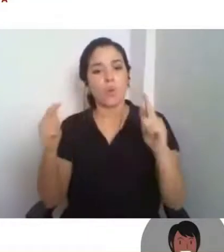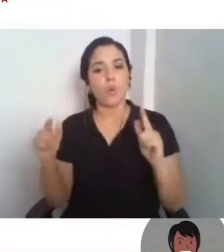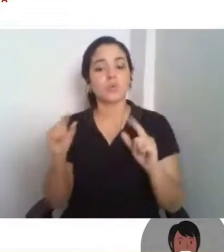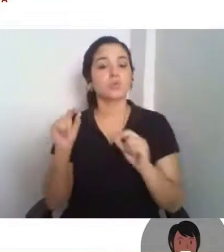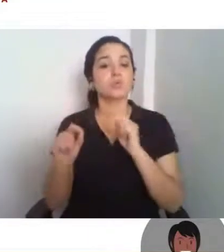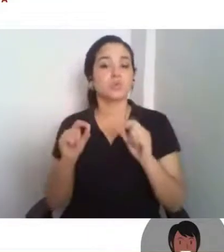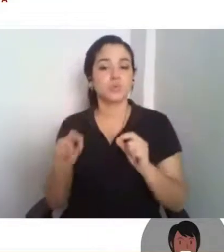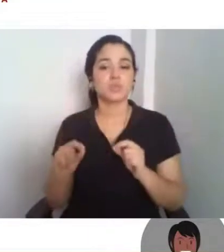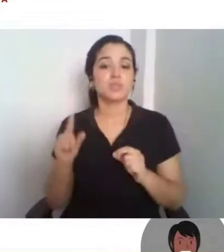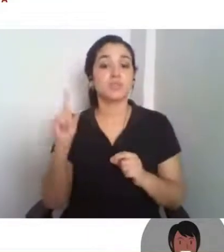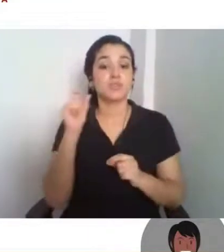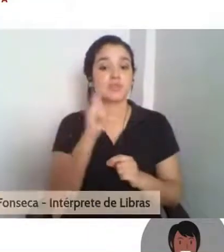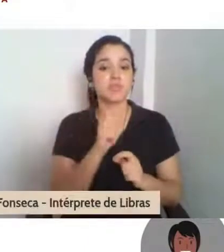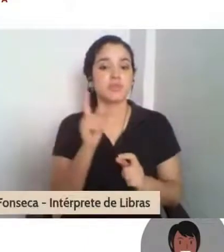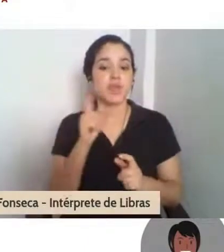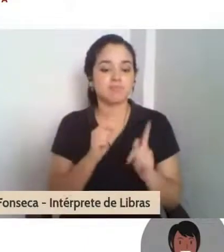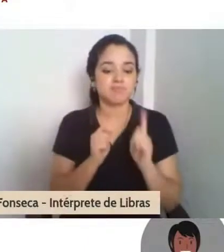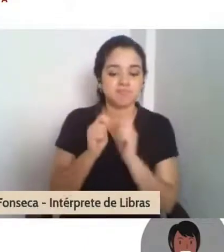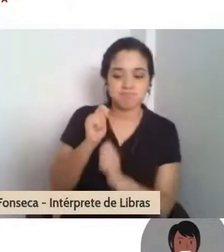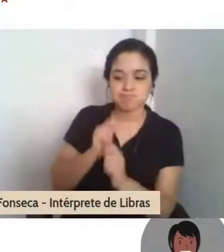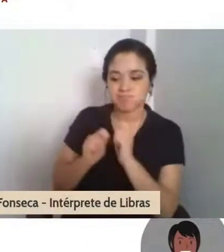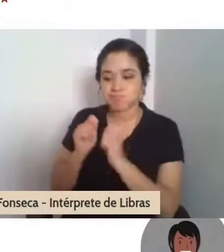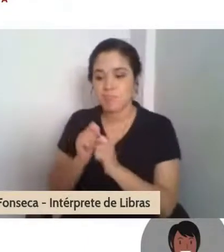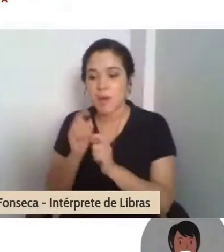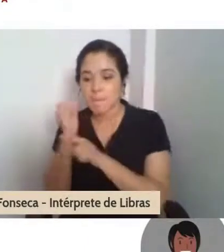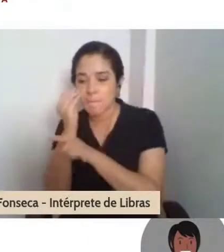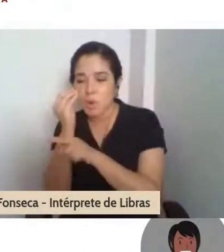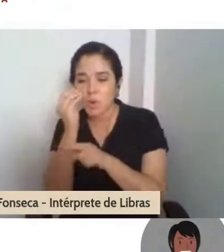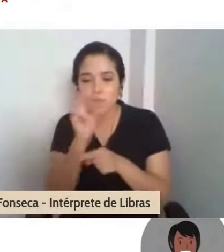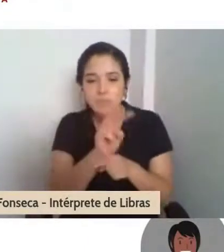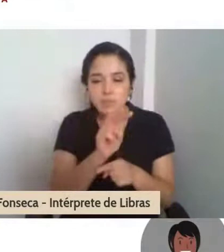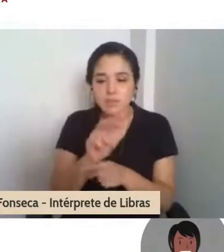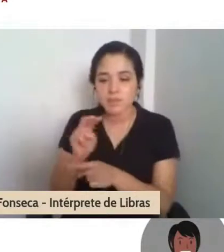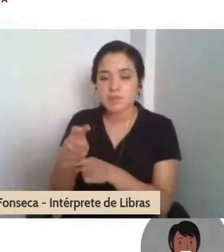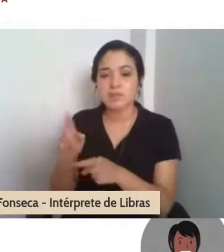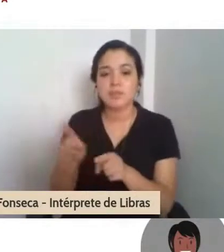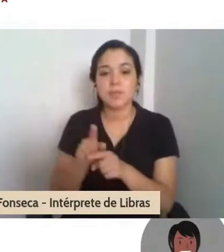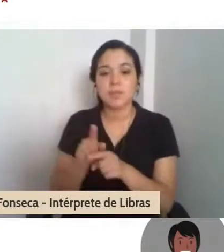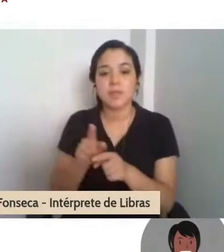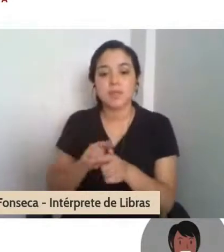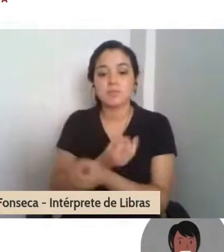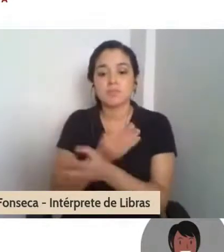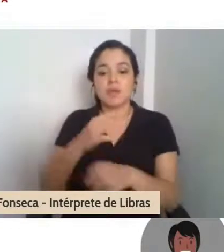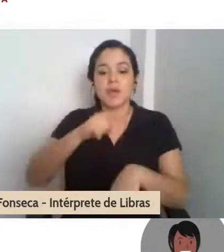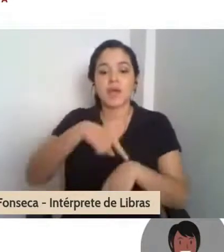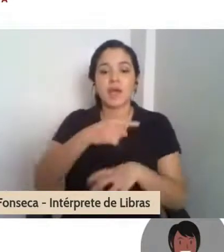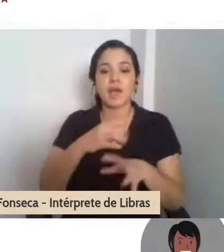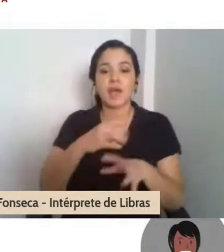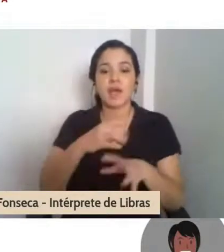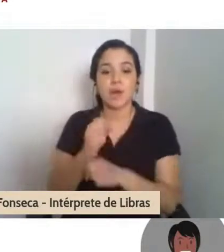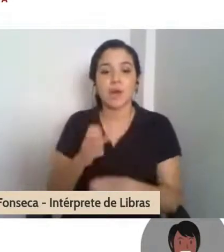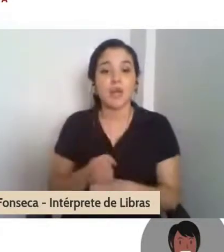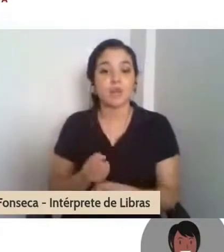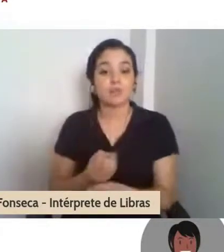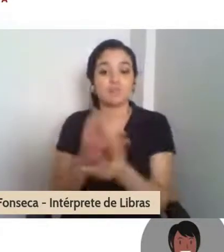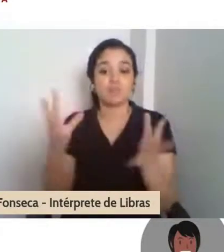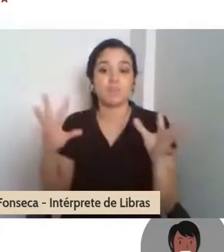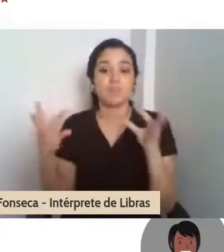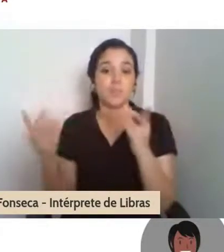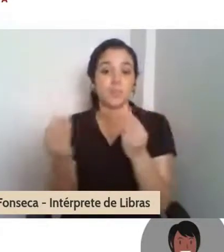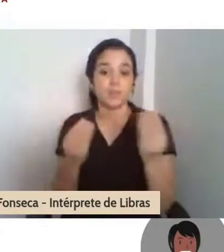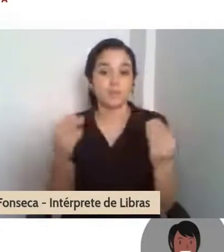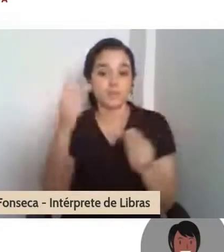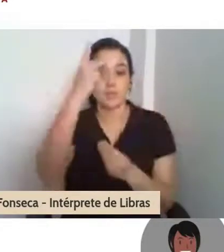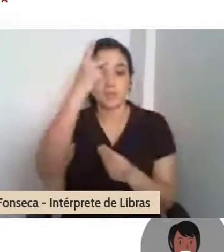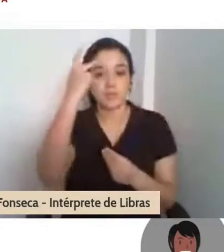gerenciar, monitorar e conseguir carga horária para tanta gente, ao passo que, para os nossos monitores